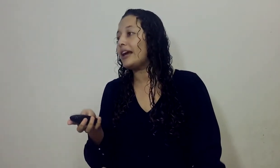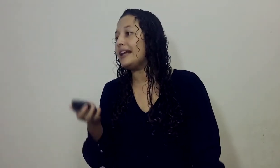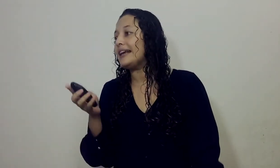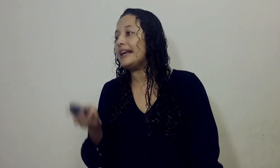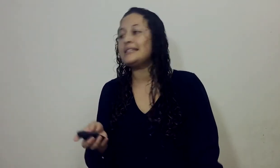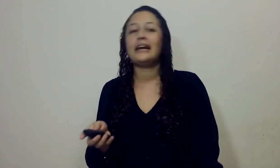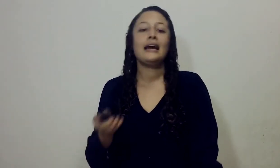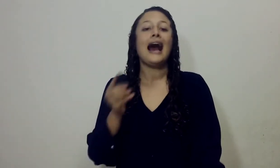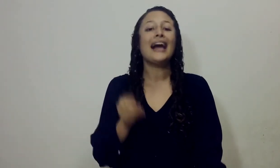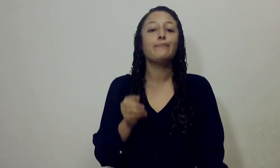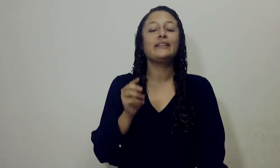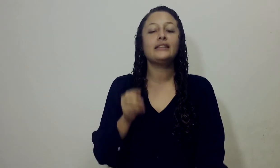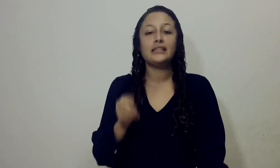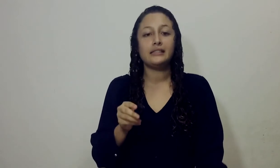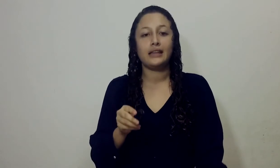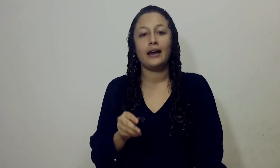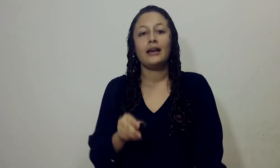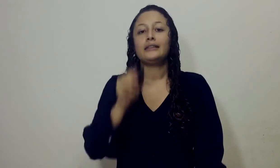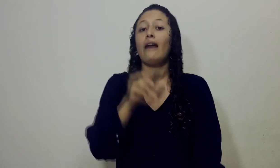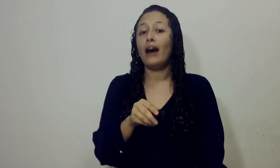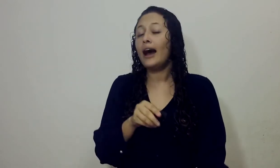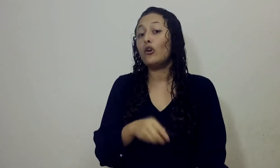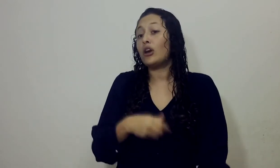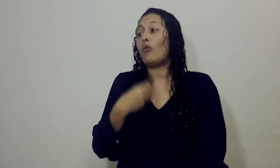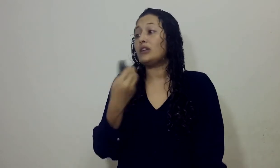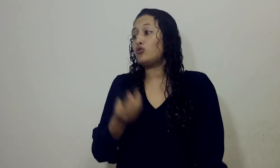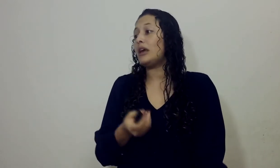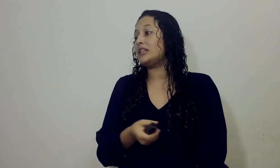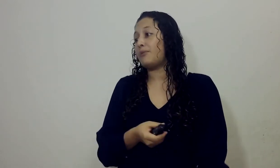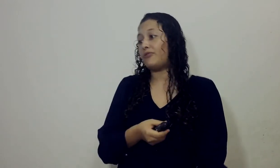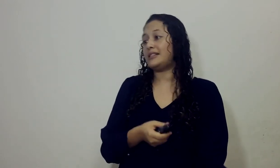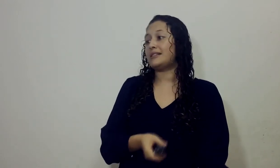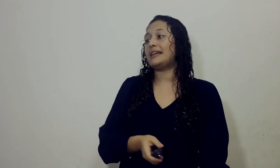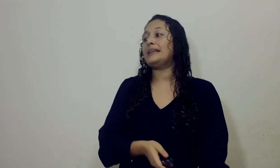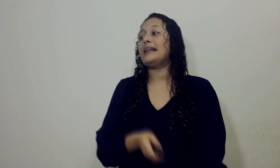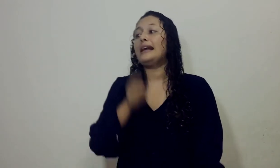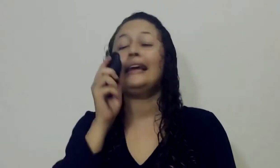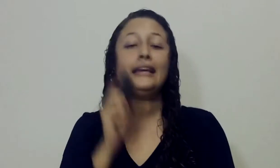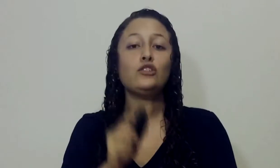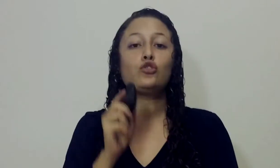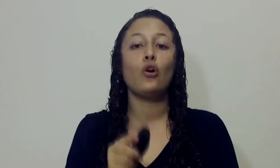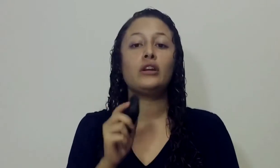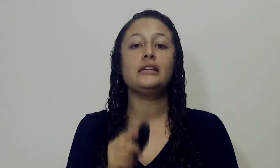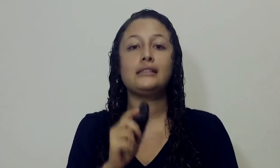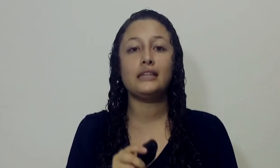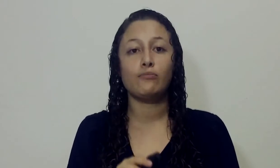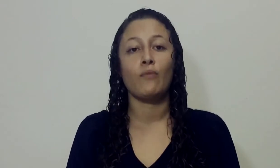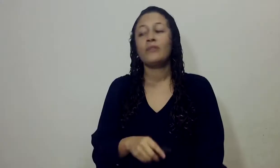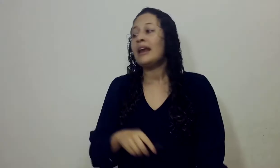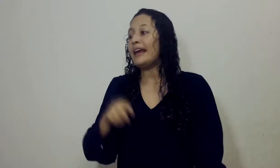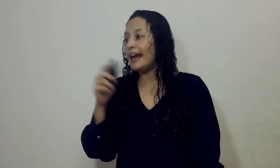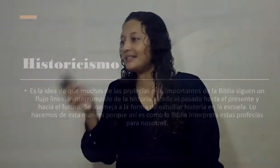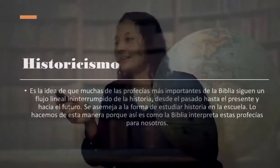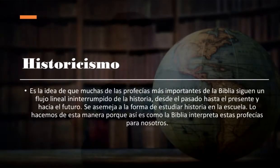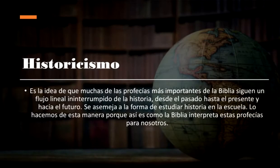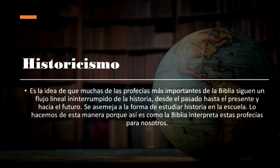enfoque que la iglesia adventista Trabaja y con el cual estudia las profecías Que es el historicismo